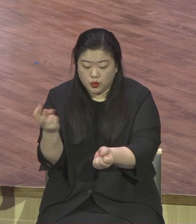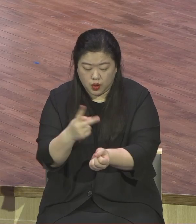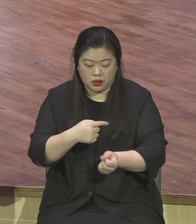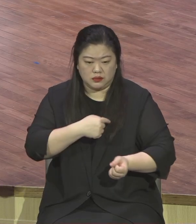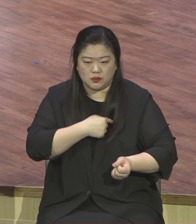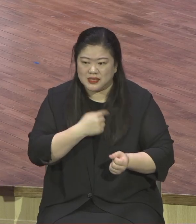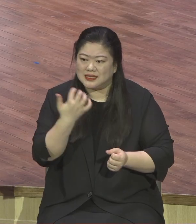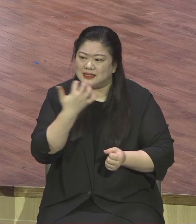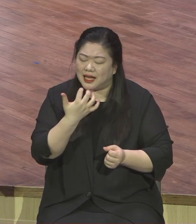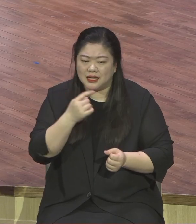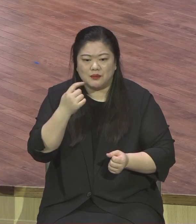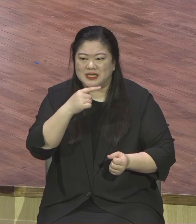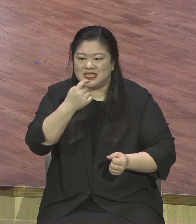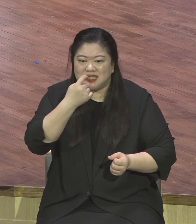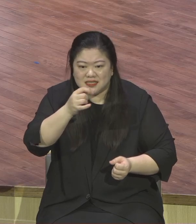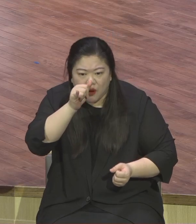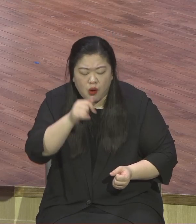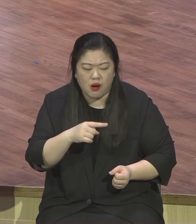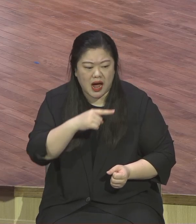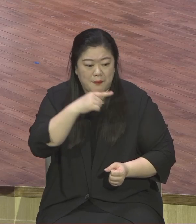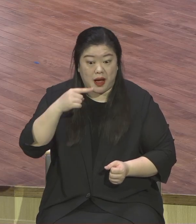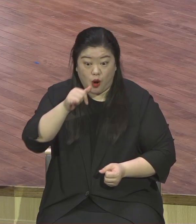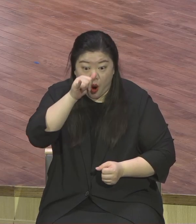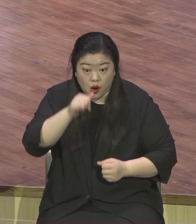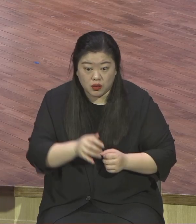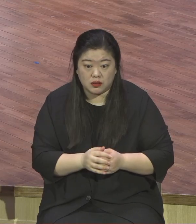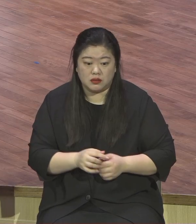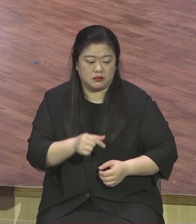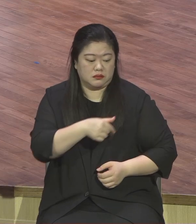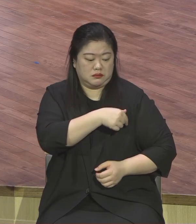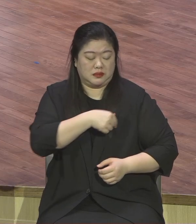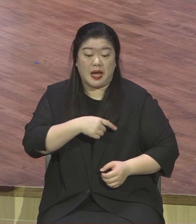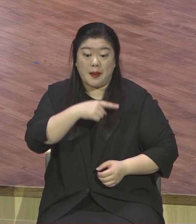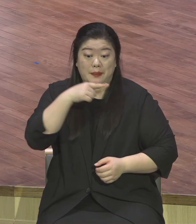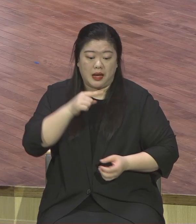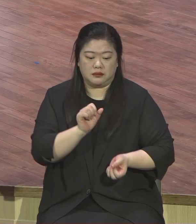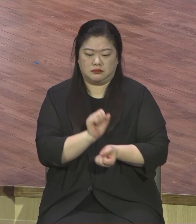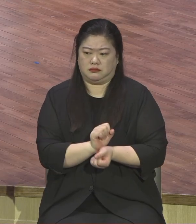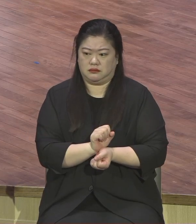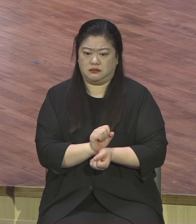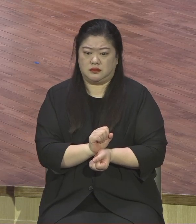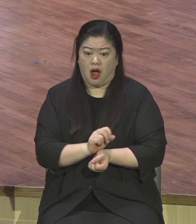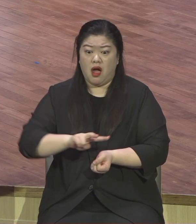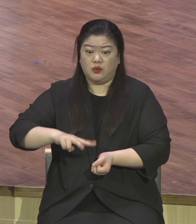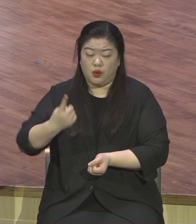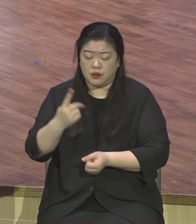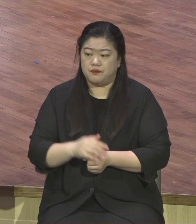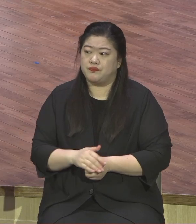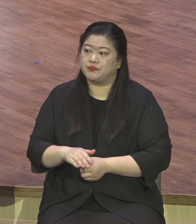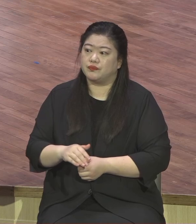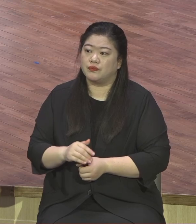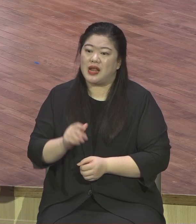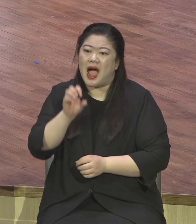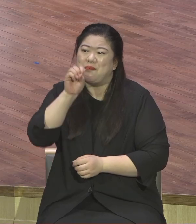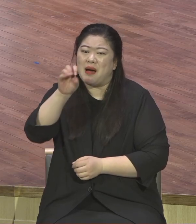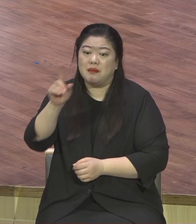예수 믿으라고 나 나 사형 받고 가지만 예수 믿으라 그래야 구원 받는다 쇼고랑 차고 전도했다니까요